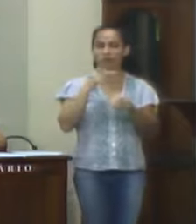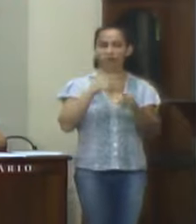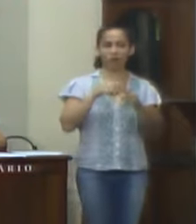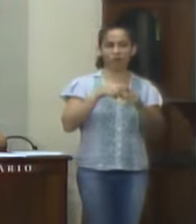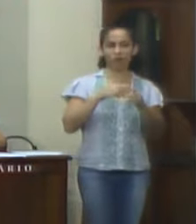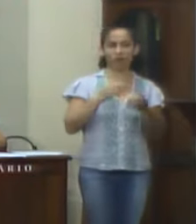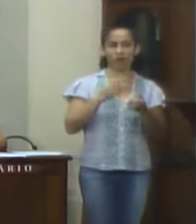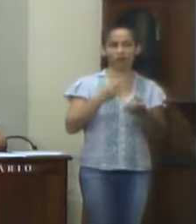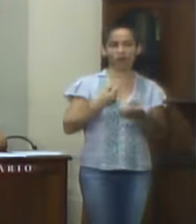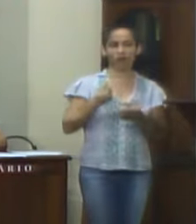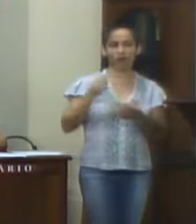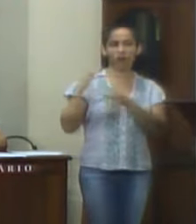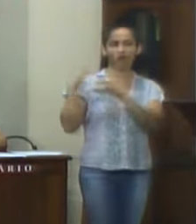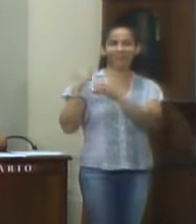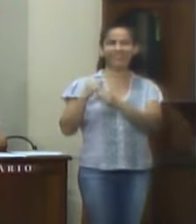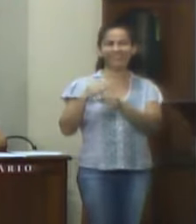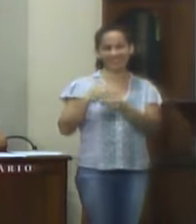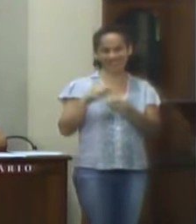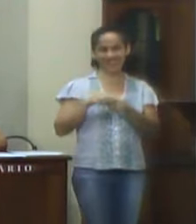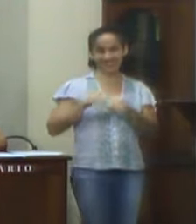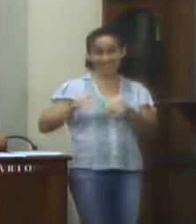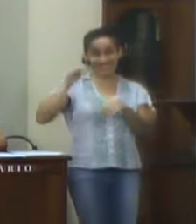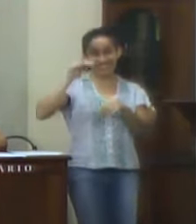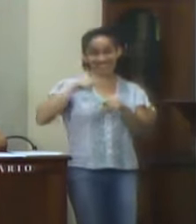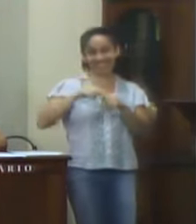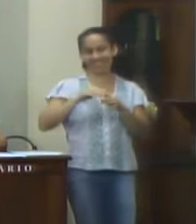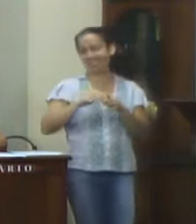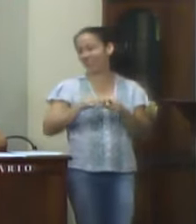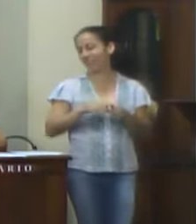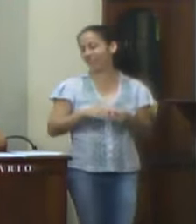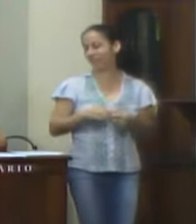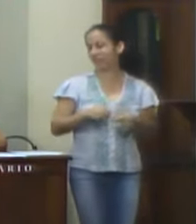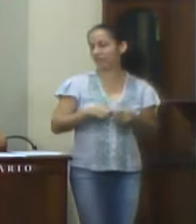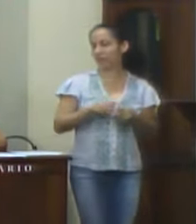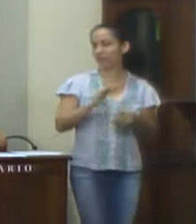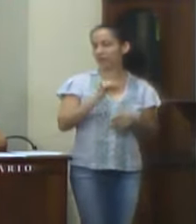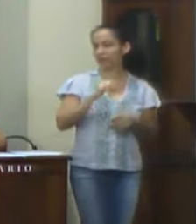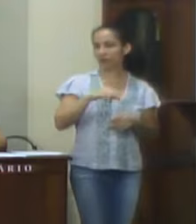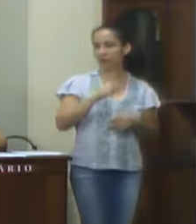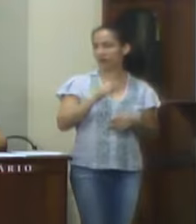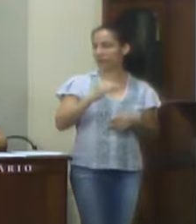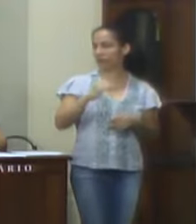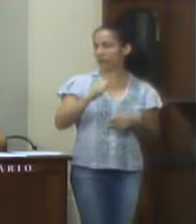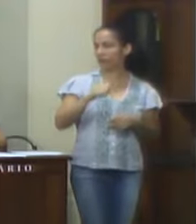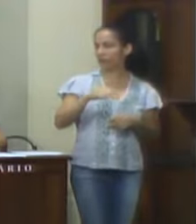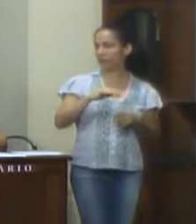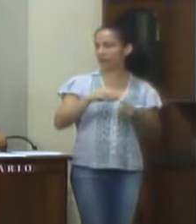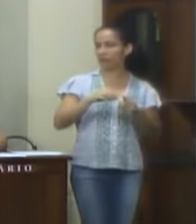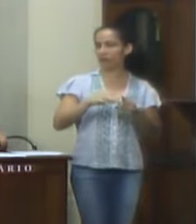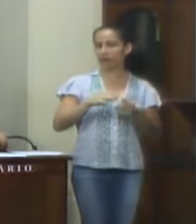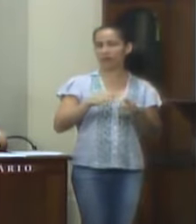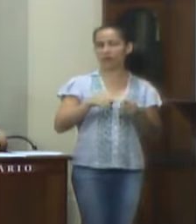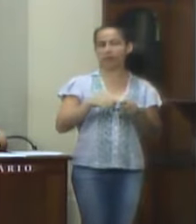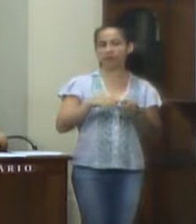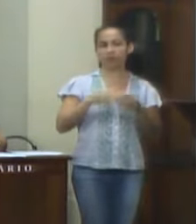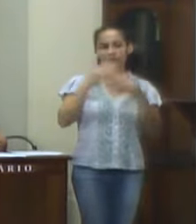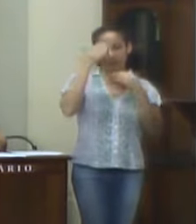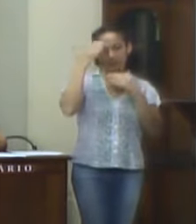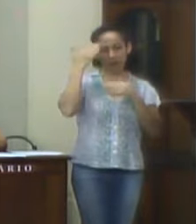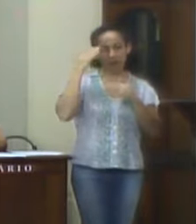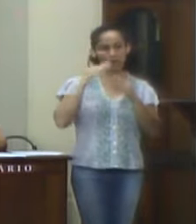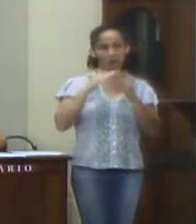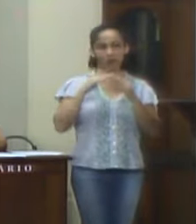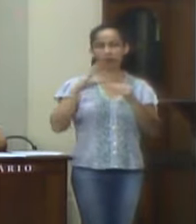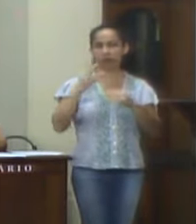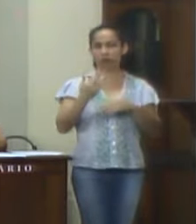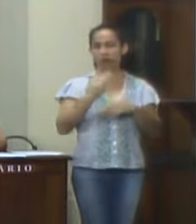como o empréstimo consignado e financiamentos promovidos pela Caixa Econômica. Sem mais para o momento, incerto da